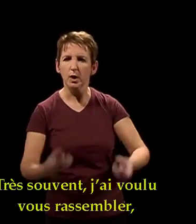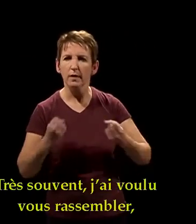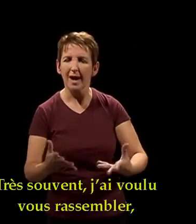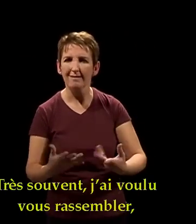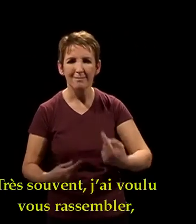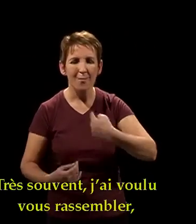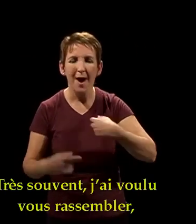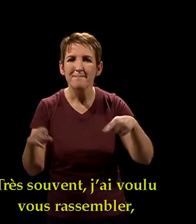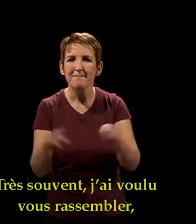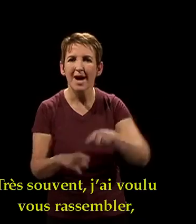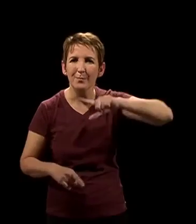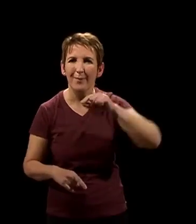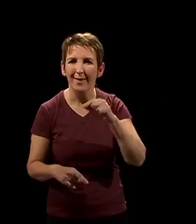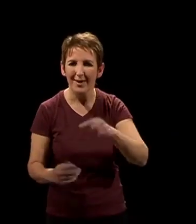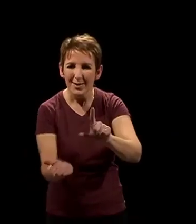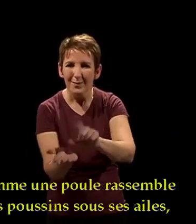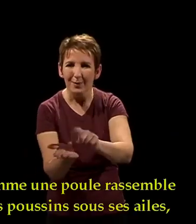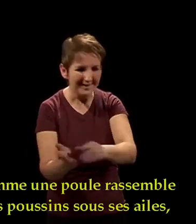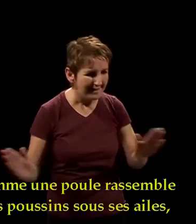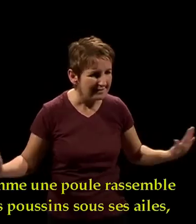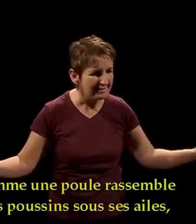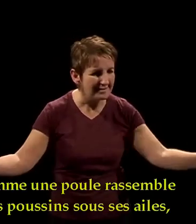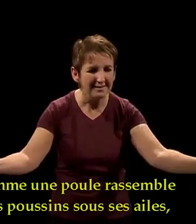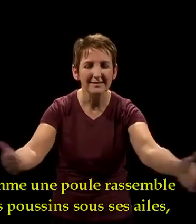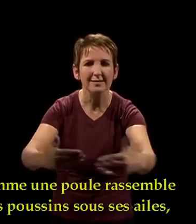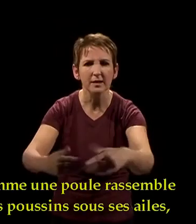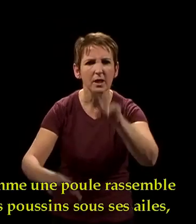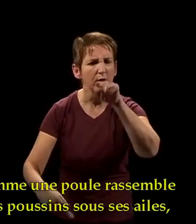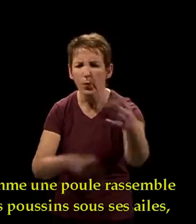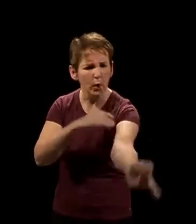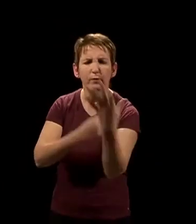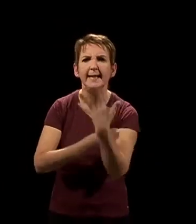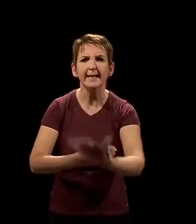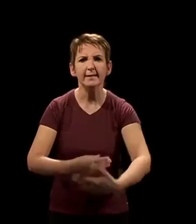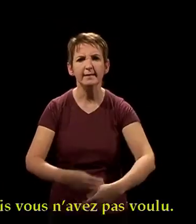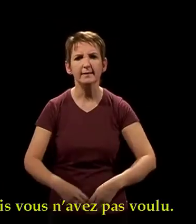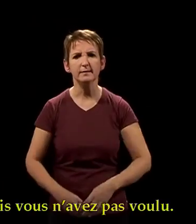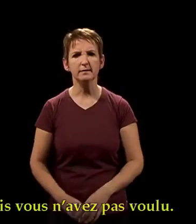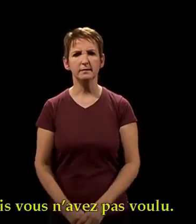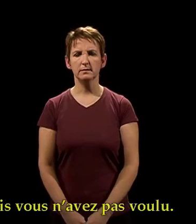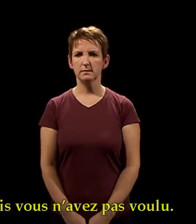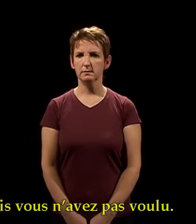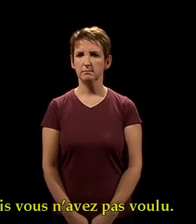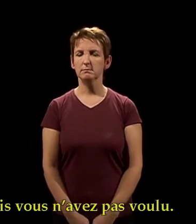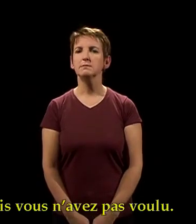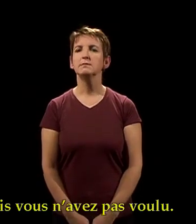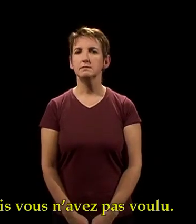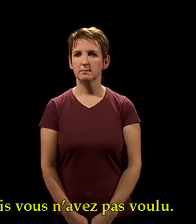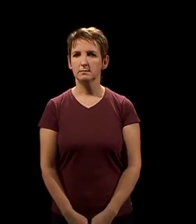« Très souvent, j'ai voulu vous rassembler comme une poule rassemble ses poussins sous ses ailes, mais vous n'avez pas